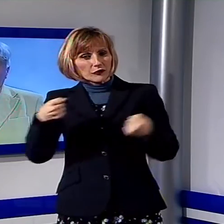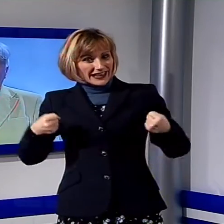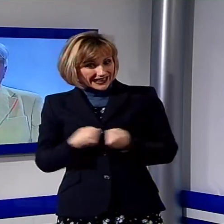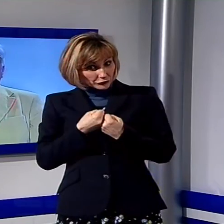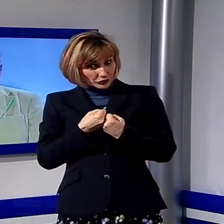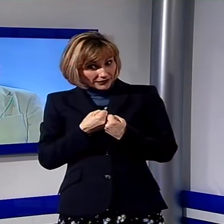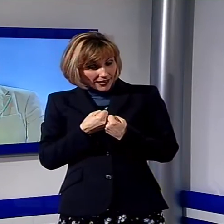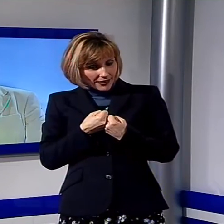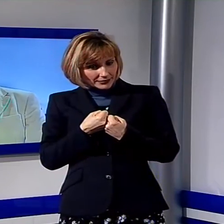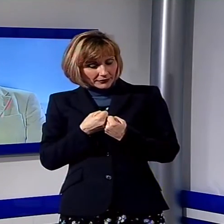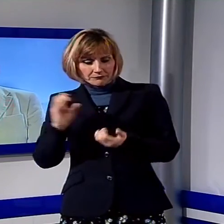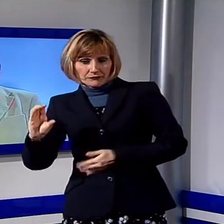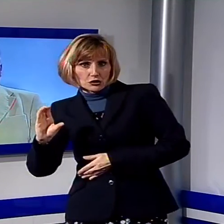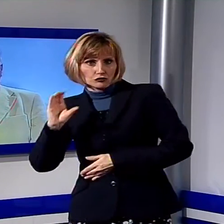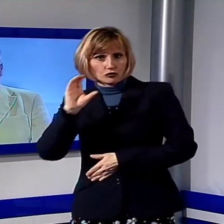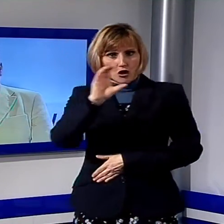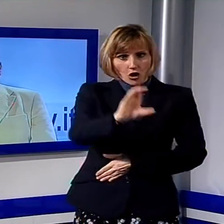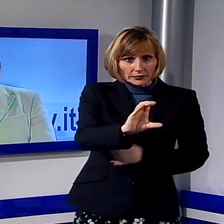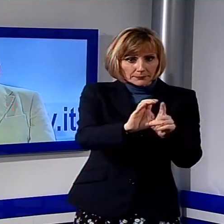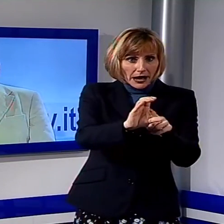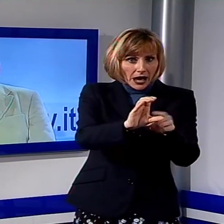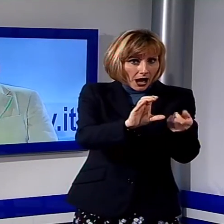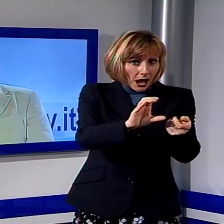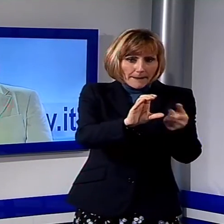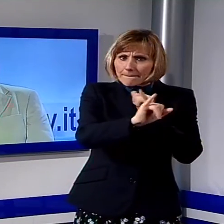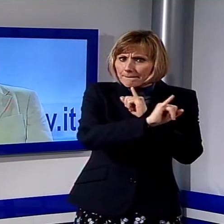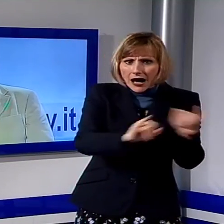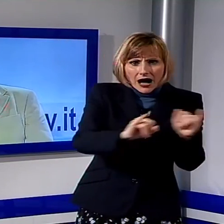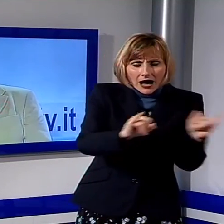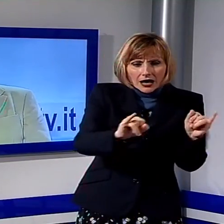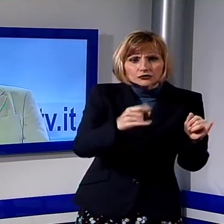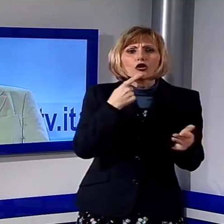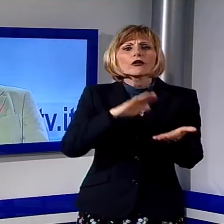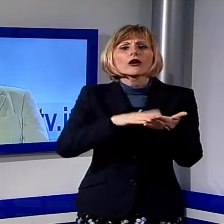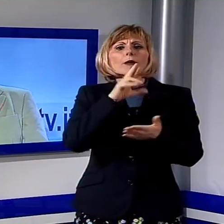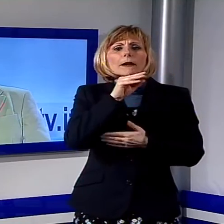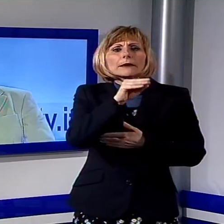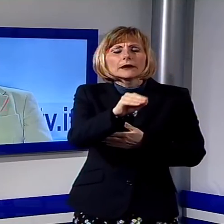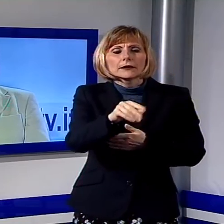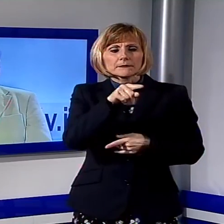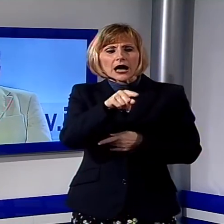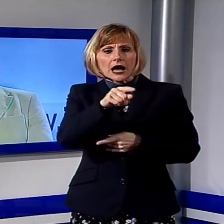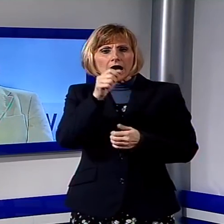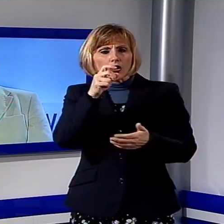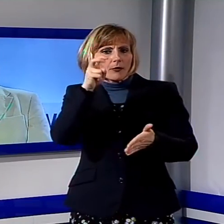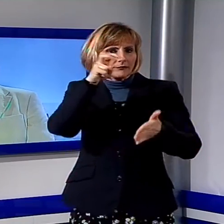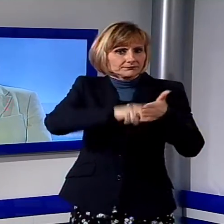incidente subito e per altri mai riscosso. La famiglia ha dovuto fare ricorso per evitare la beffa,